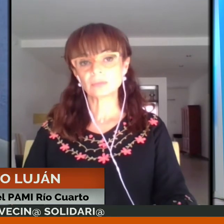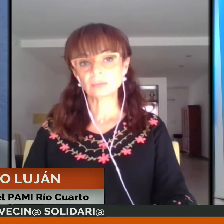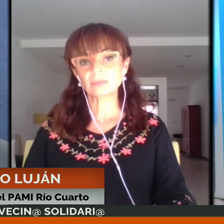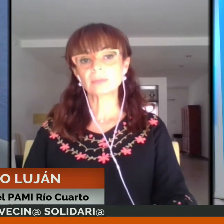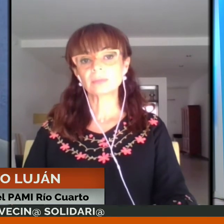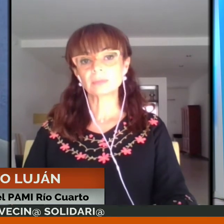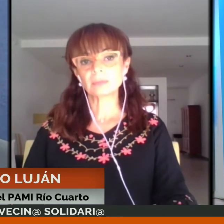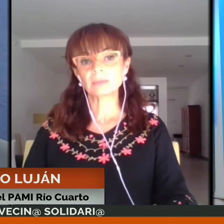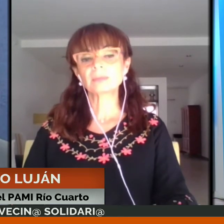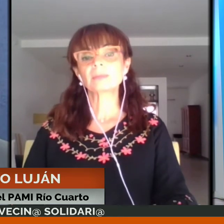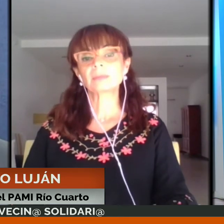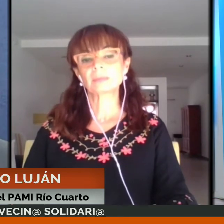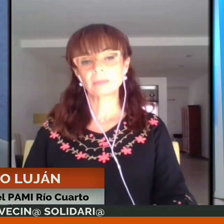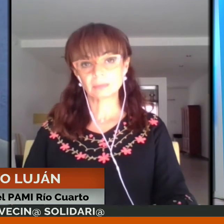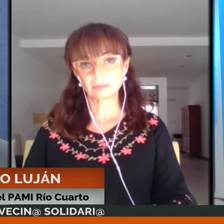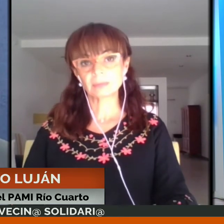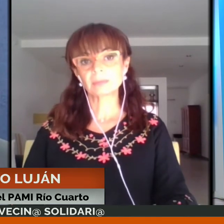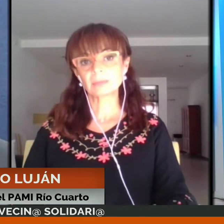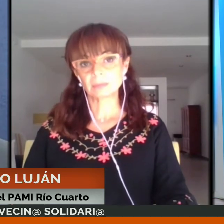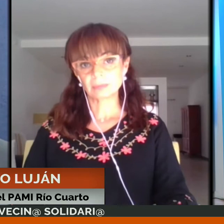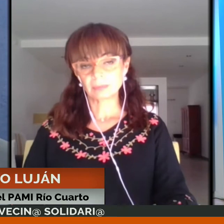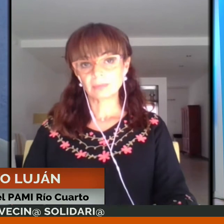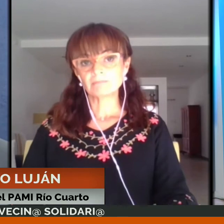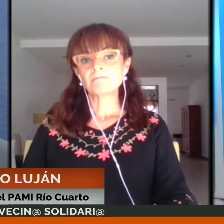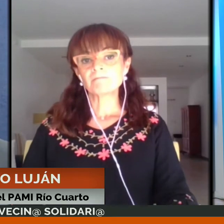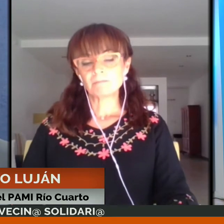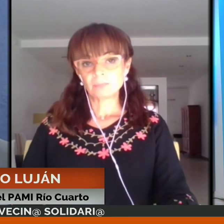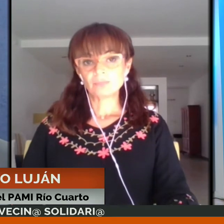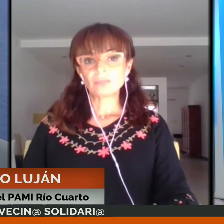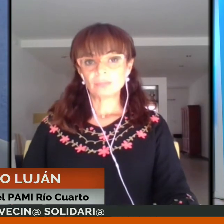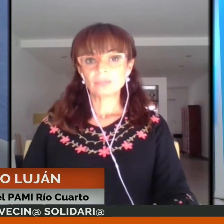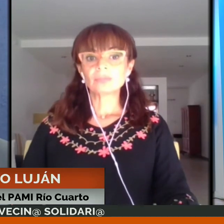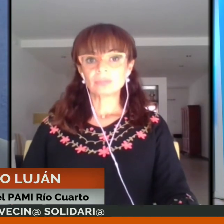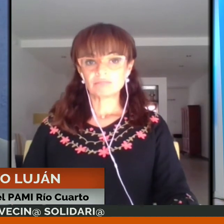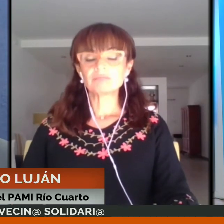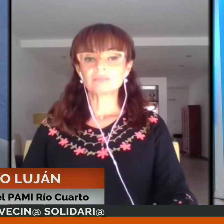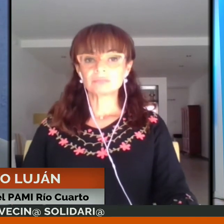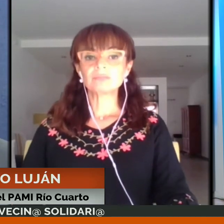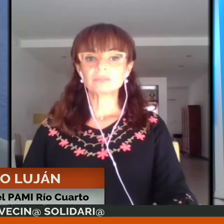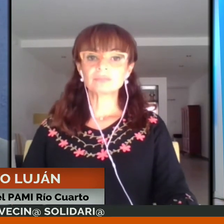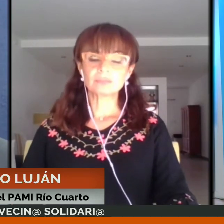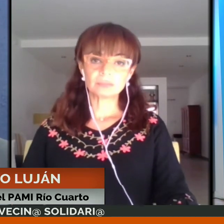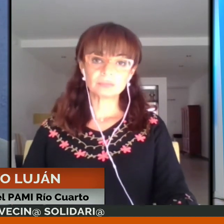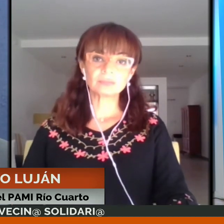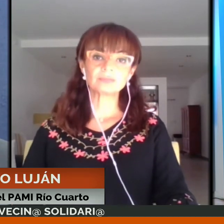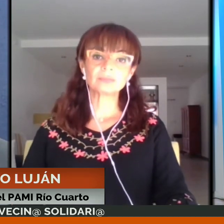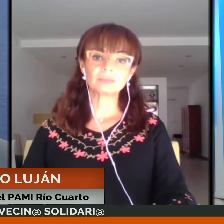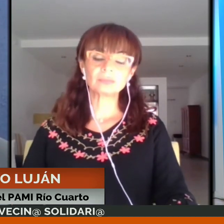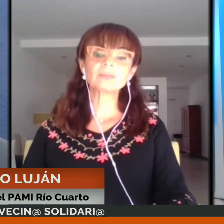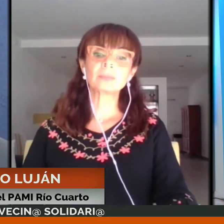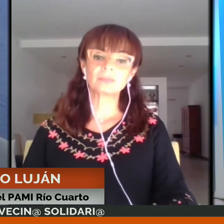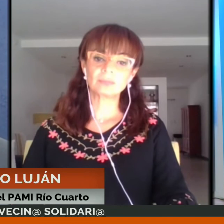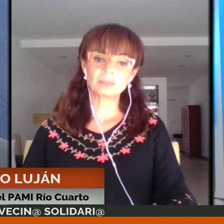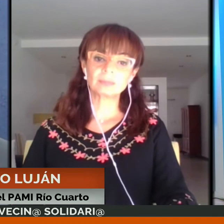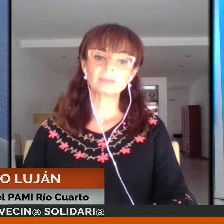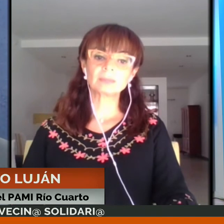el comité operativo para tener tranquilidad que el equipo de voluntarios que se está inscribiendo va a hacer el trabajo como corresponde. Hay un manual